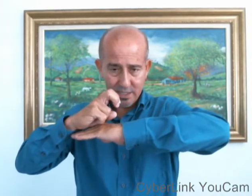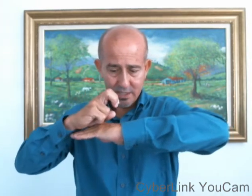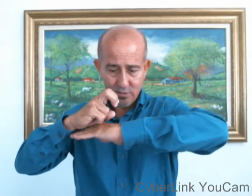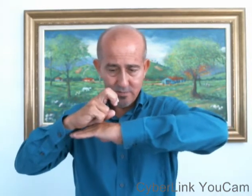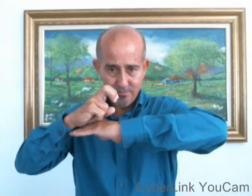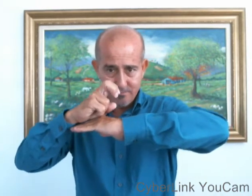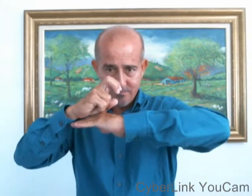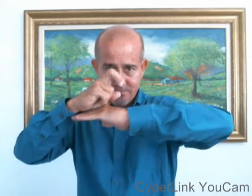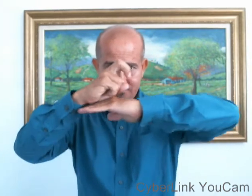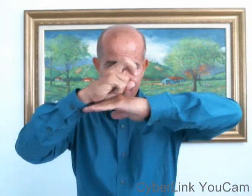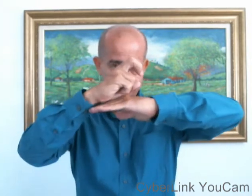caracol.